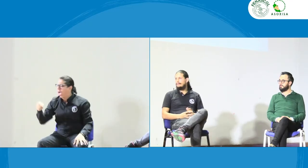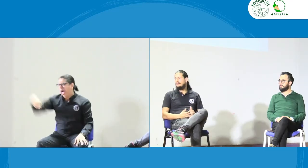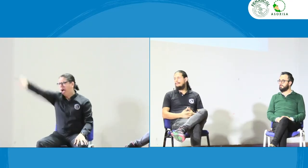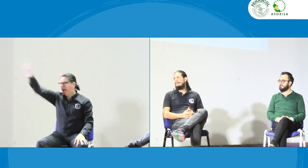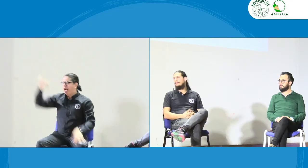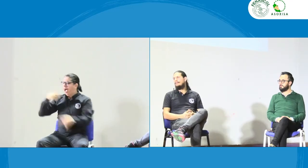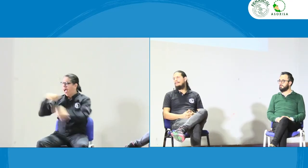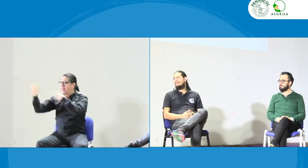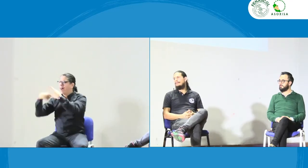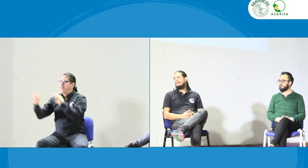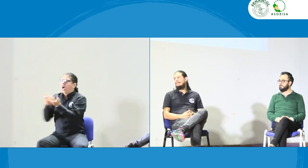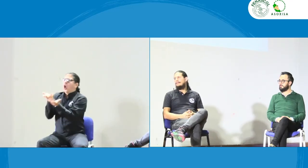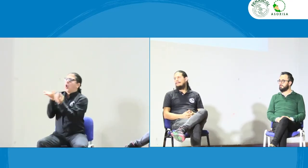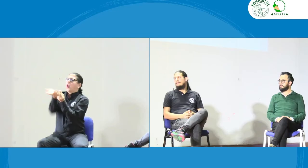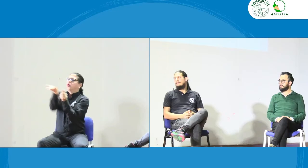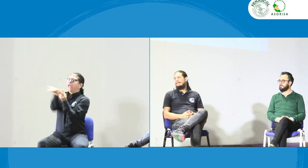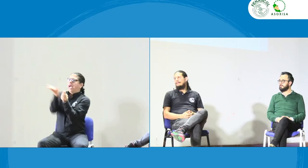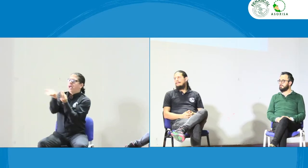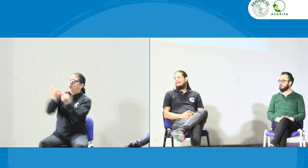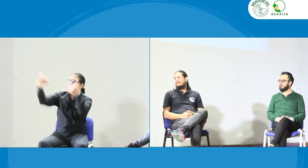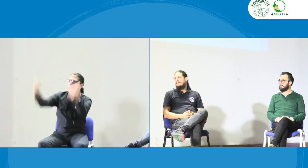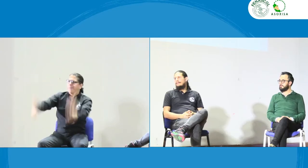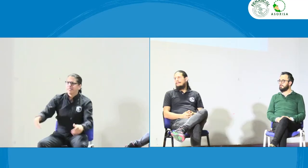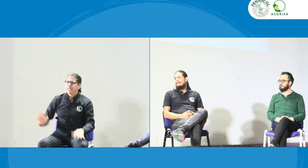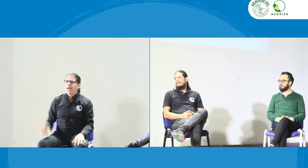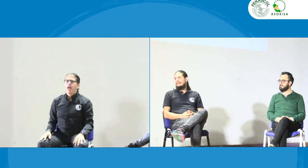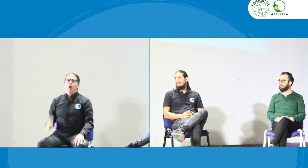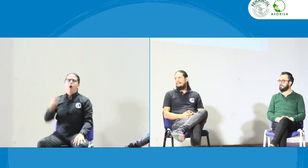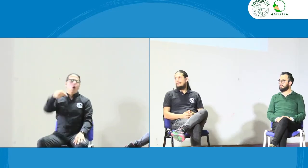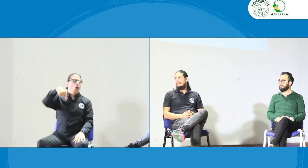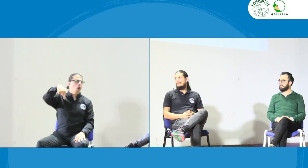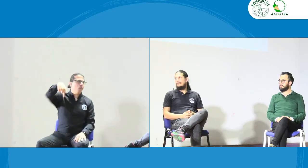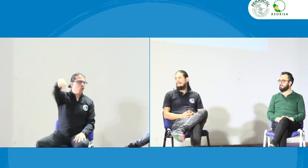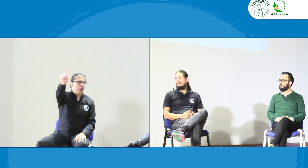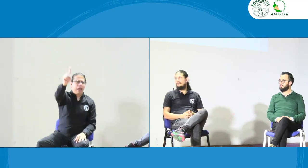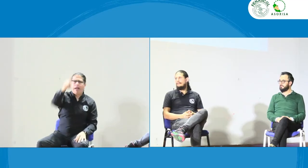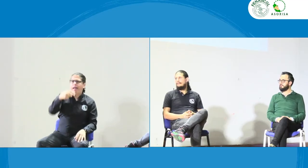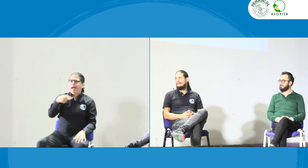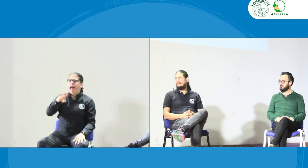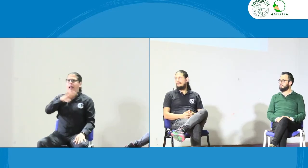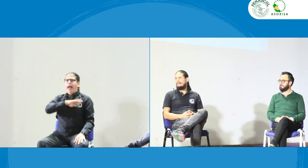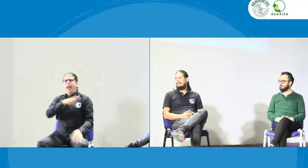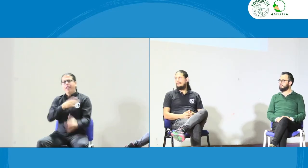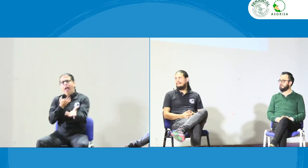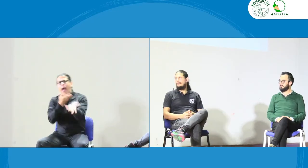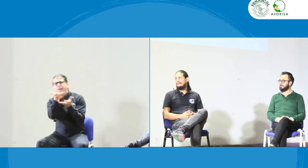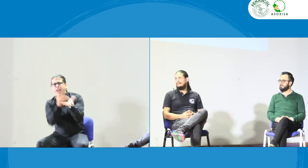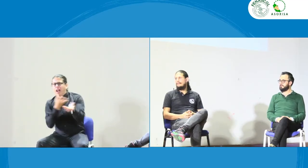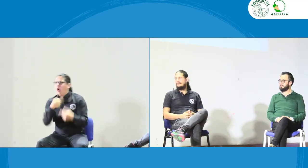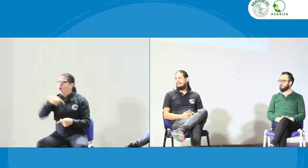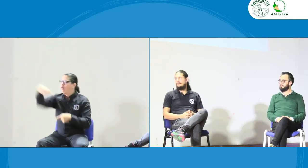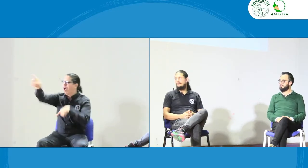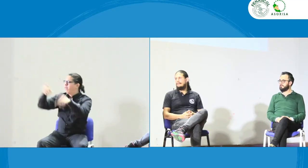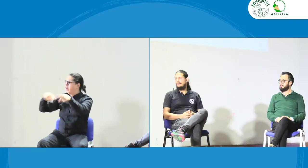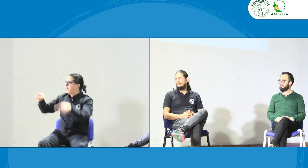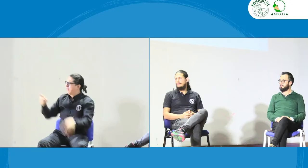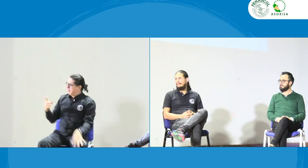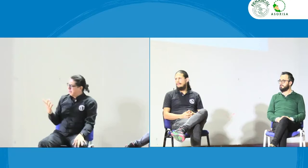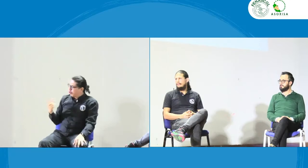yendo y que está y uno dice ¿usted a dónde va? no estaba hablando con el consejo de discapacidad o yo fui a la alcaldía